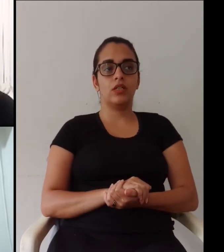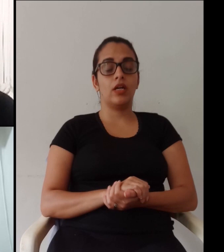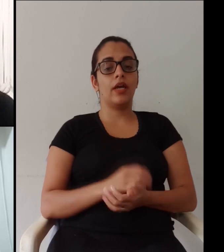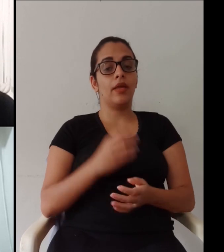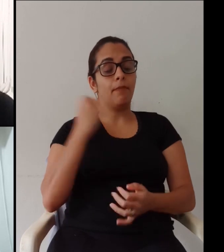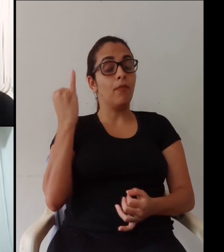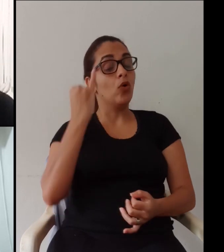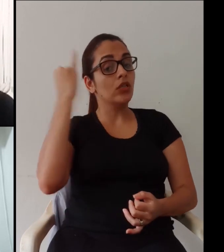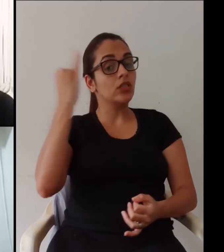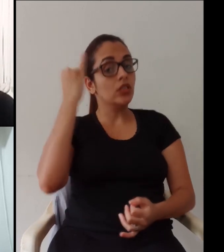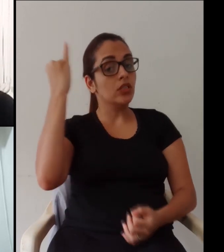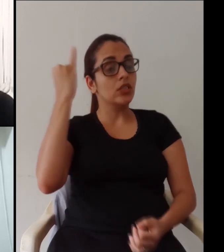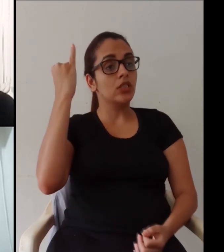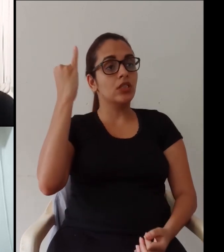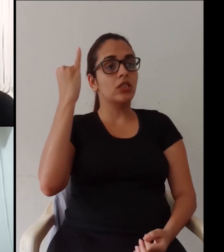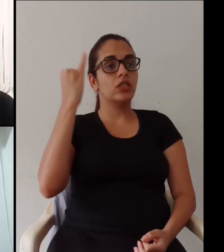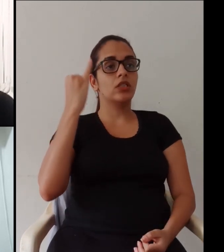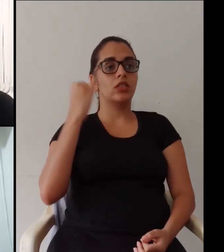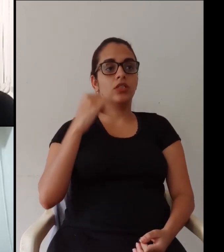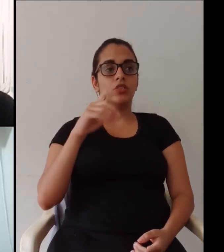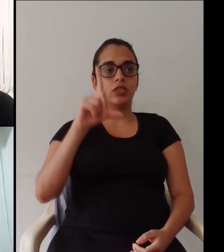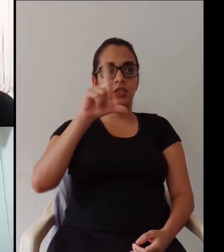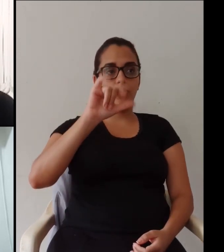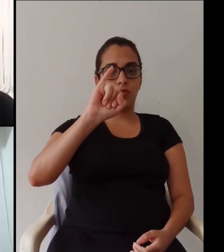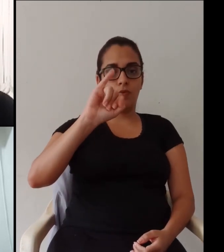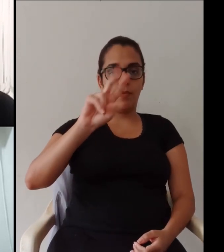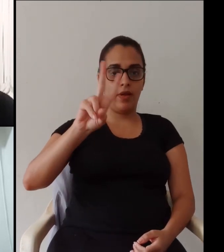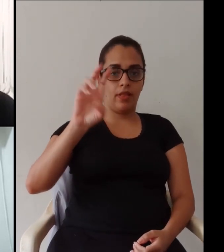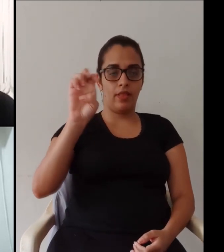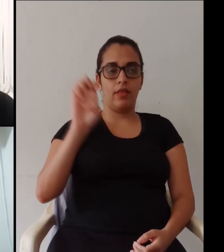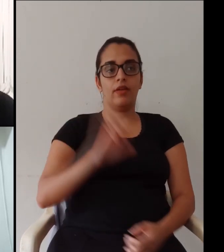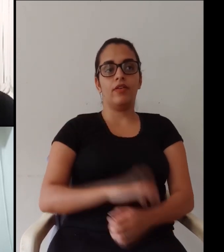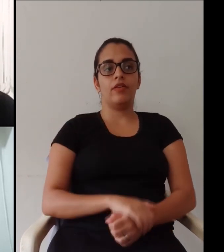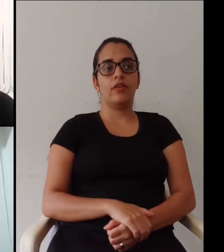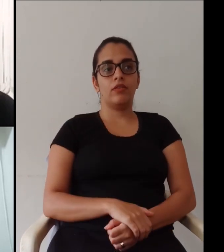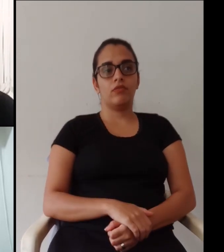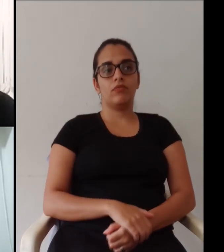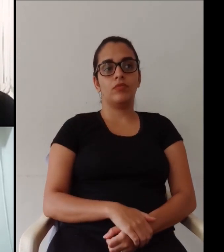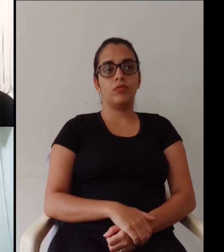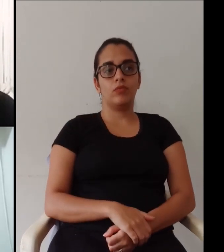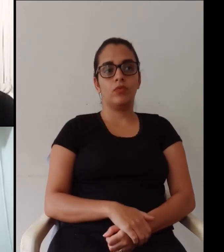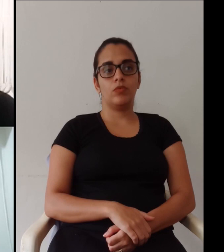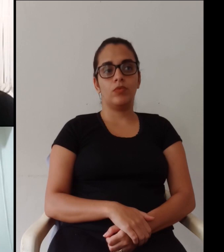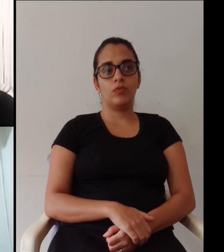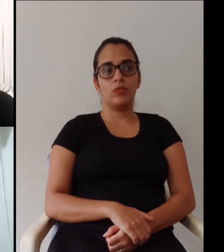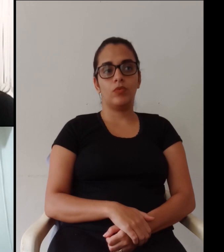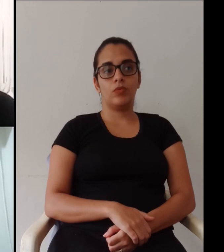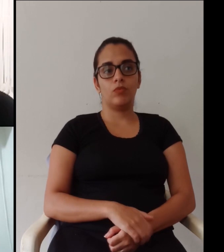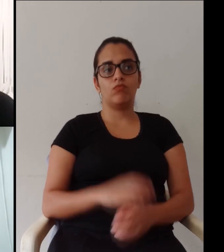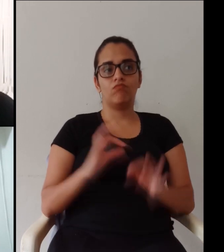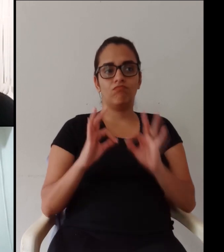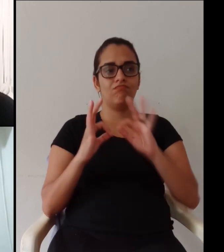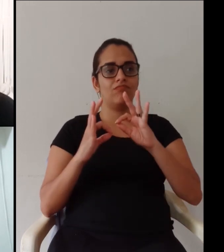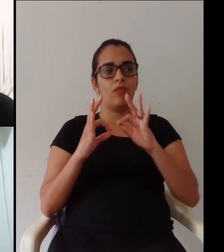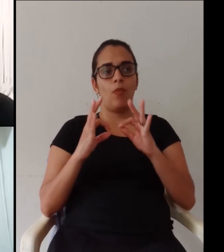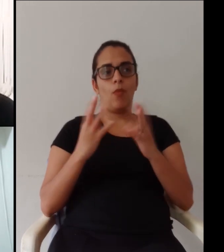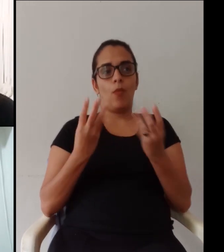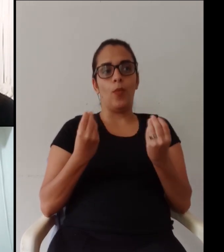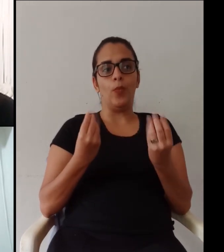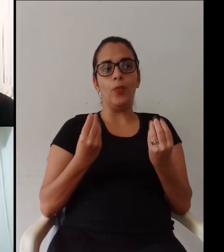saber saber que o que estão falando de educação à distância não é educar à distância acho que isso é muito importante a gente passou de